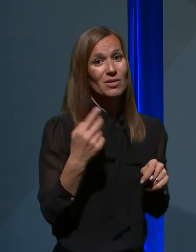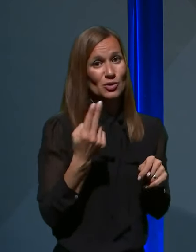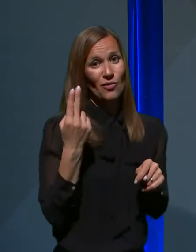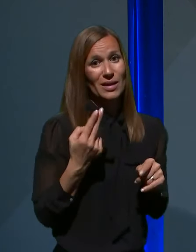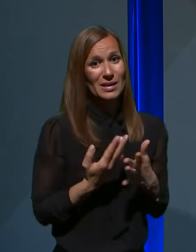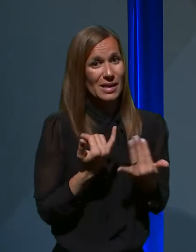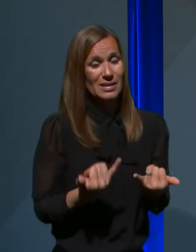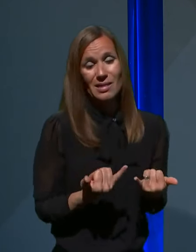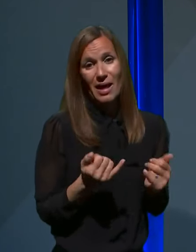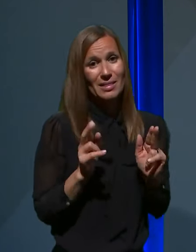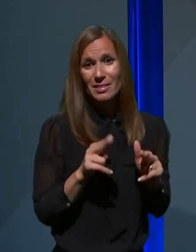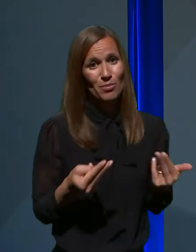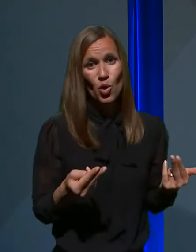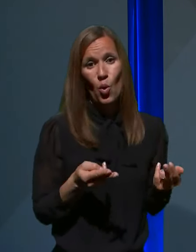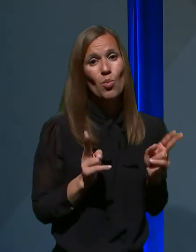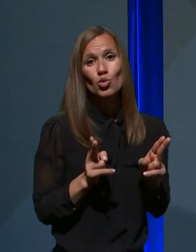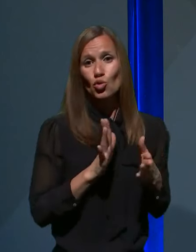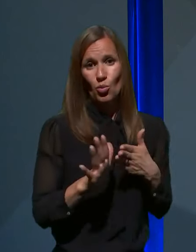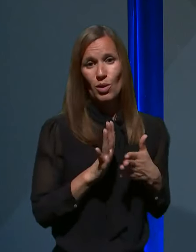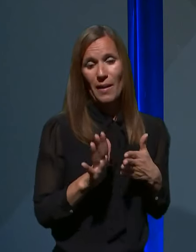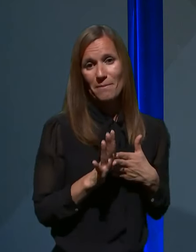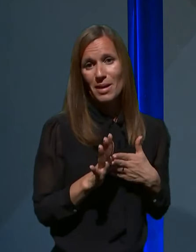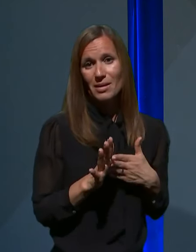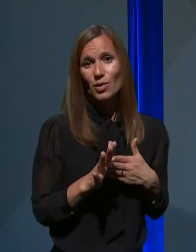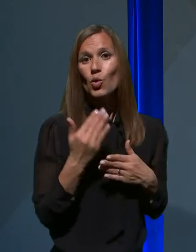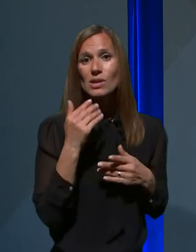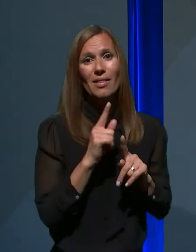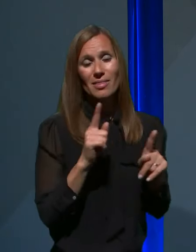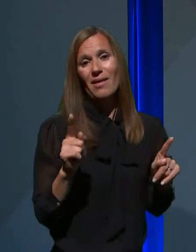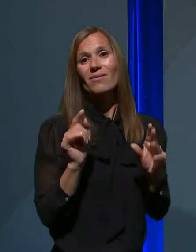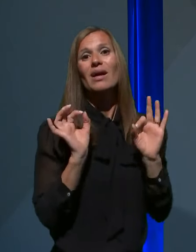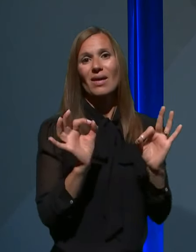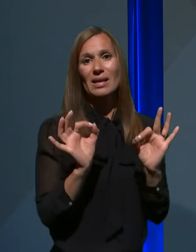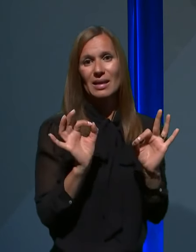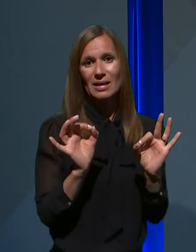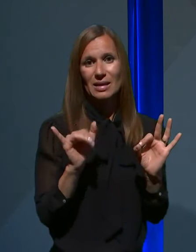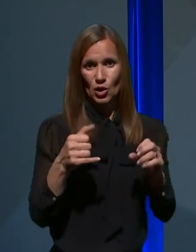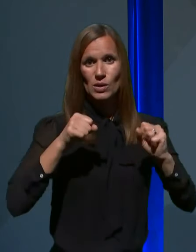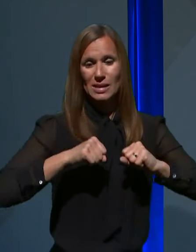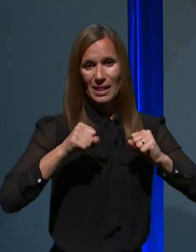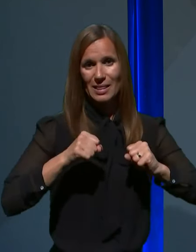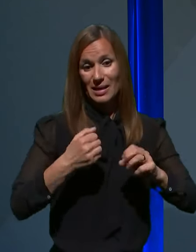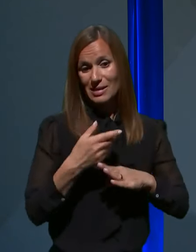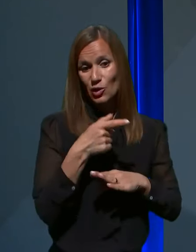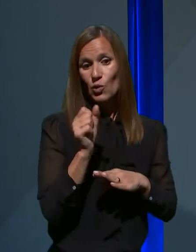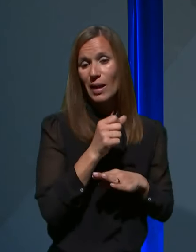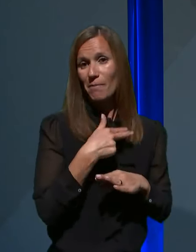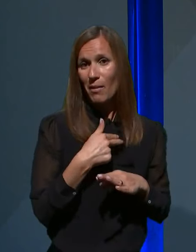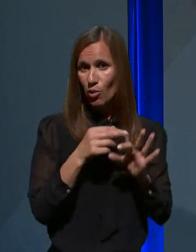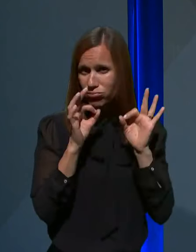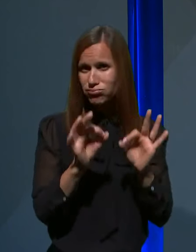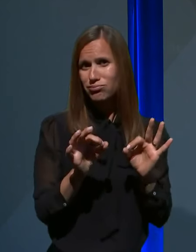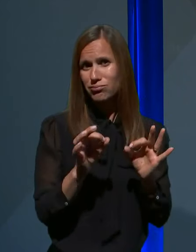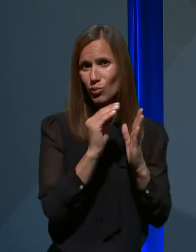ni bilo mogoče uporabljati, vsaj ne v kvaliteti, ki jo standard za to, da imamo verodostojne podatke,